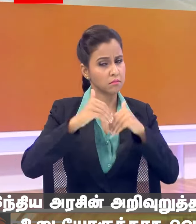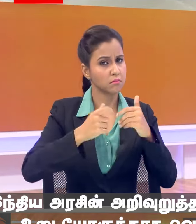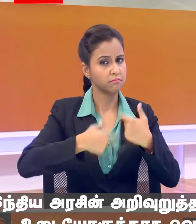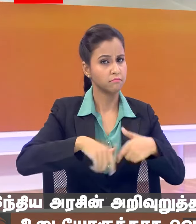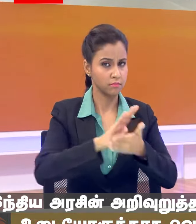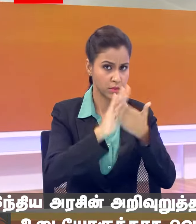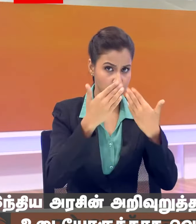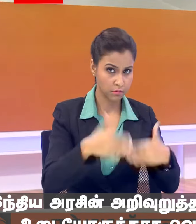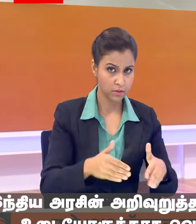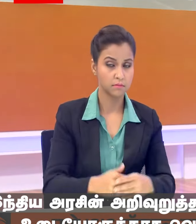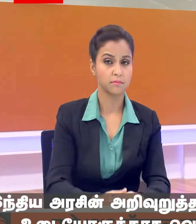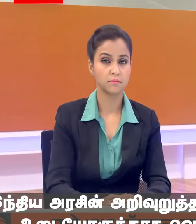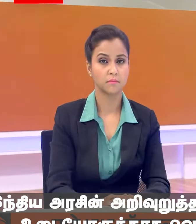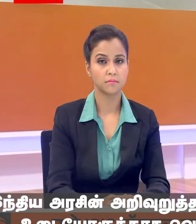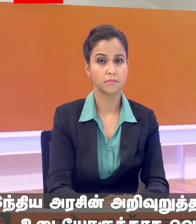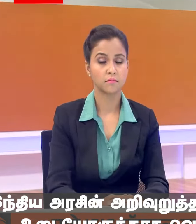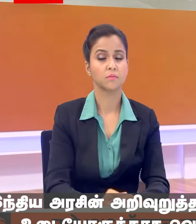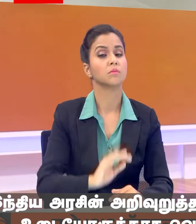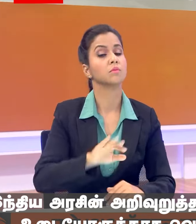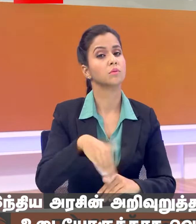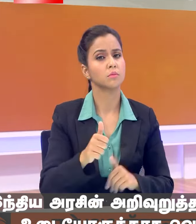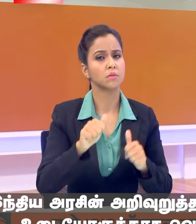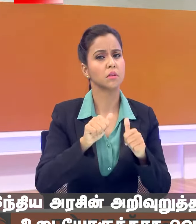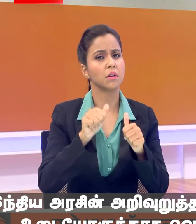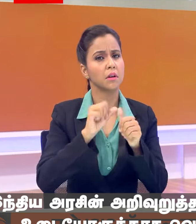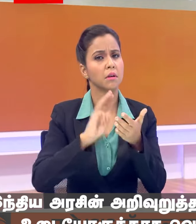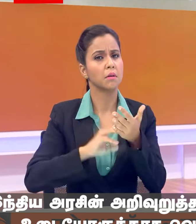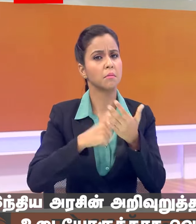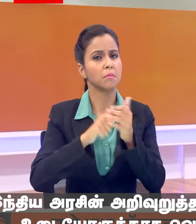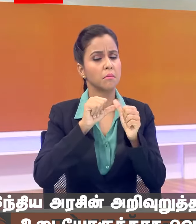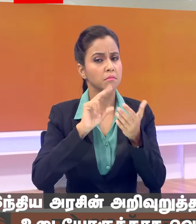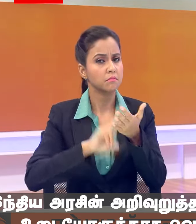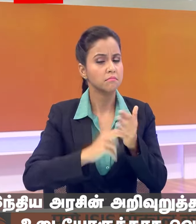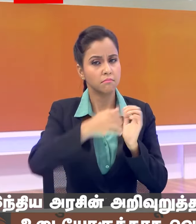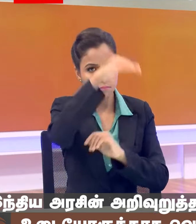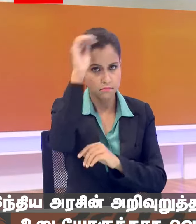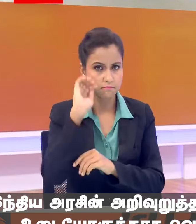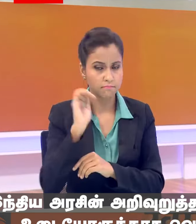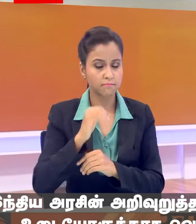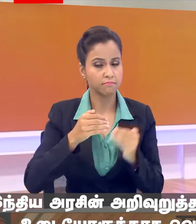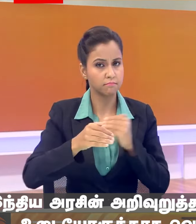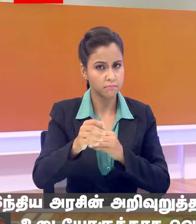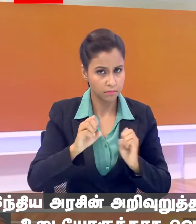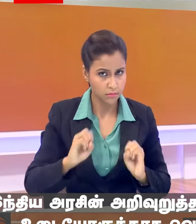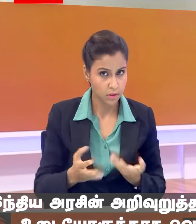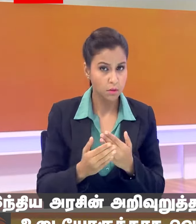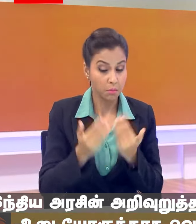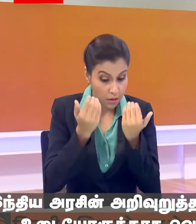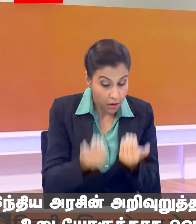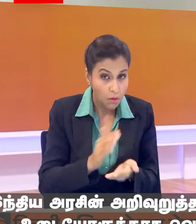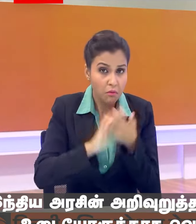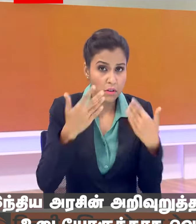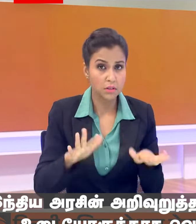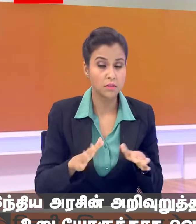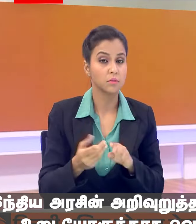चुके हैं उसके तुरंद वाद अमन्यात्जी की आत्रा चल रही थी और अभी खतम नहीं हुई है उससे पहले ही हम लोग फिर से